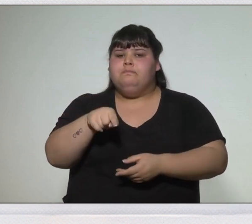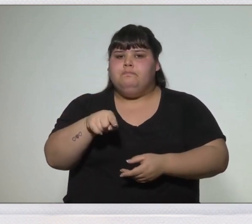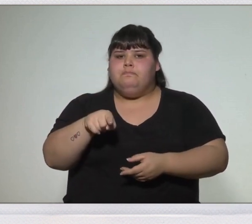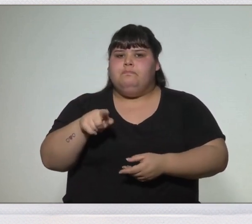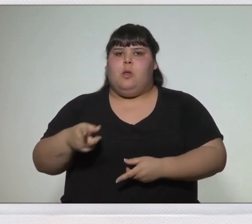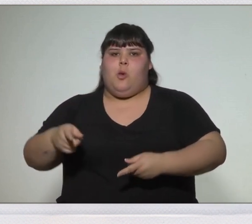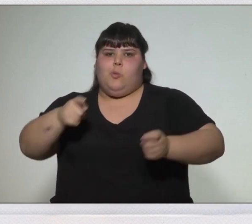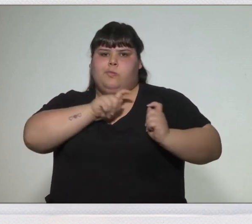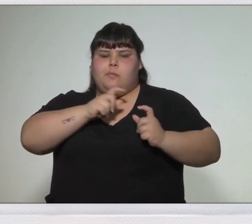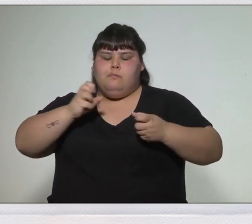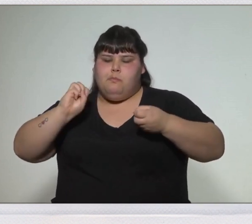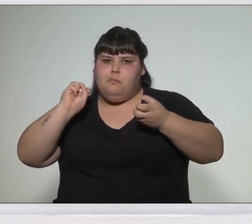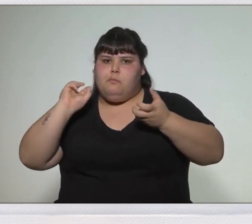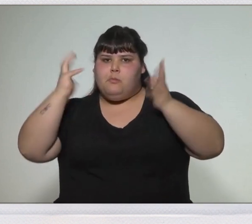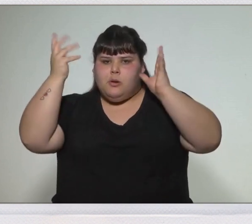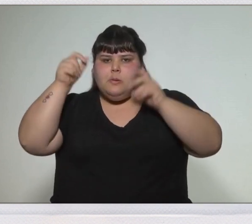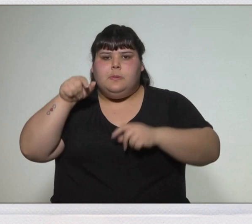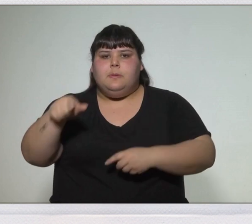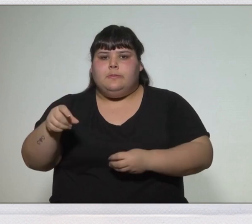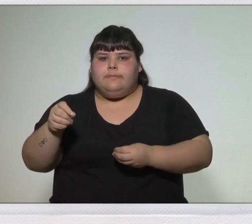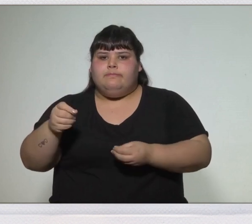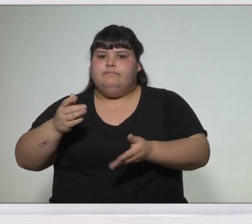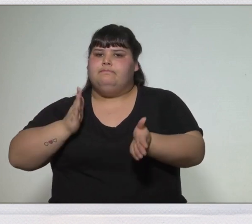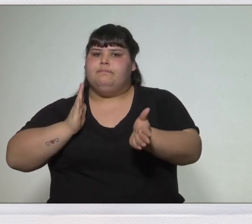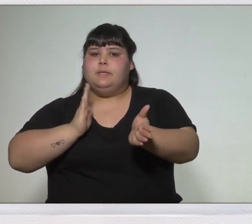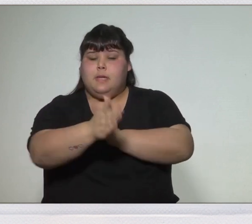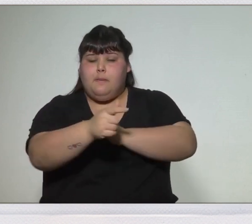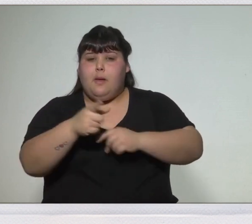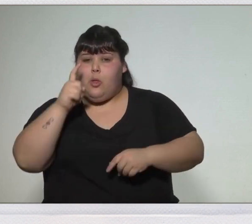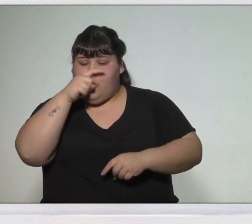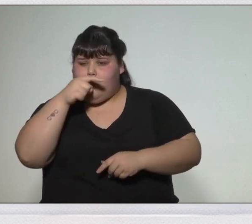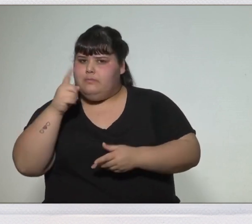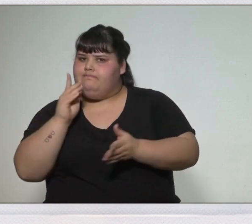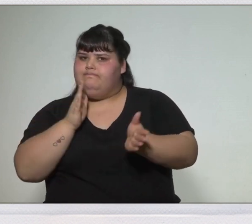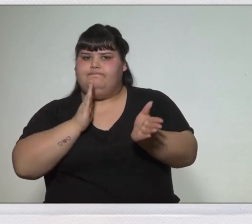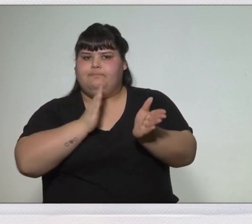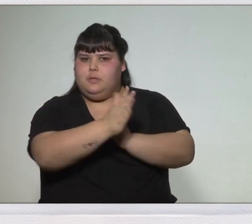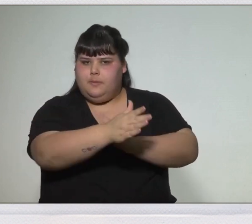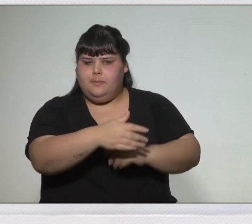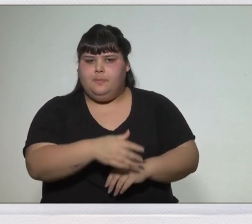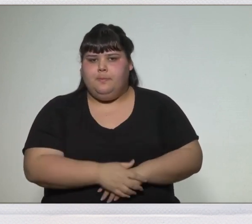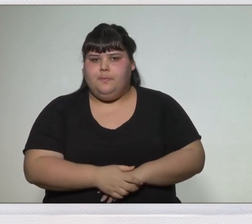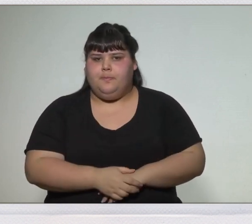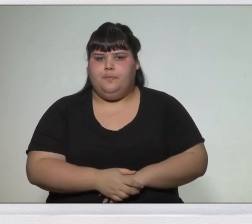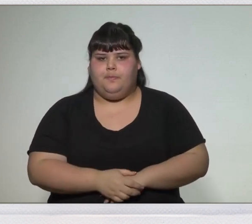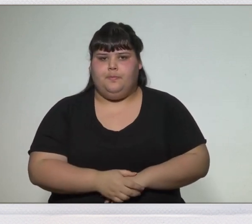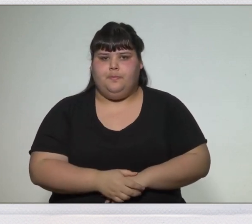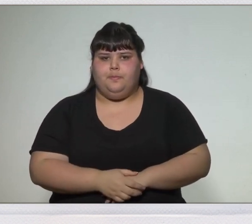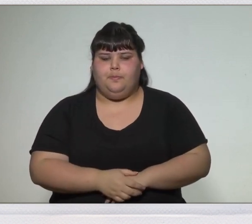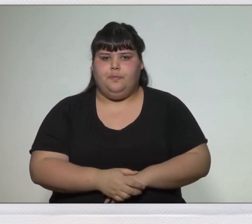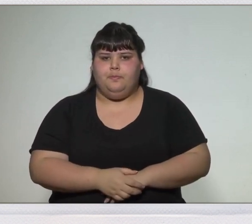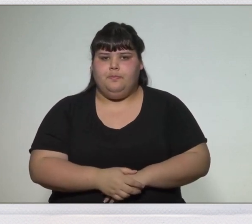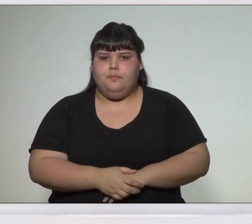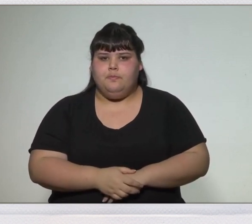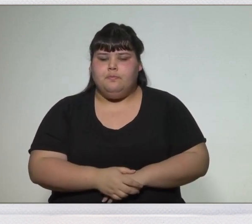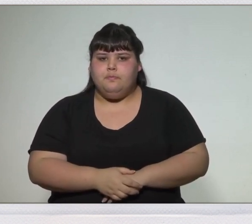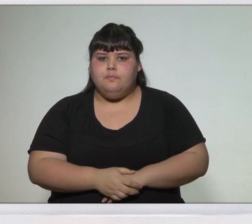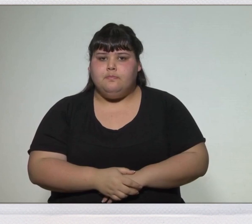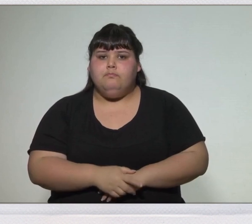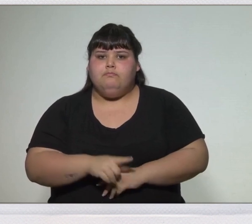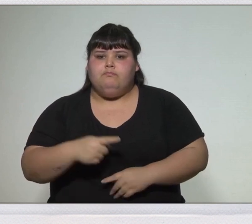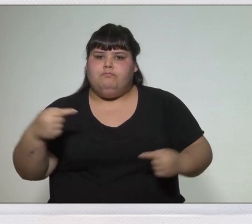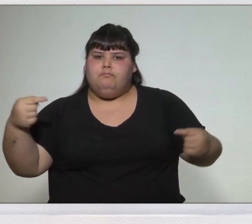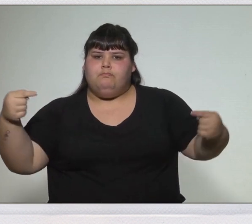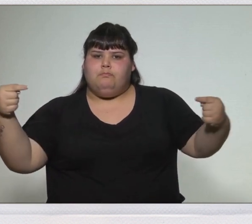Asamblea enfurece a Artigas, quien abandona el sitio de Montevideo. Las